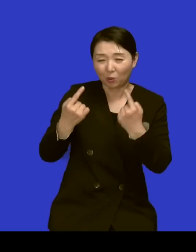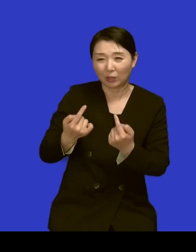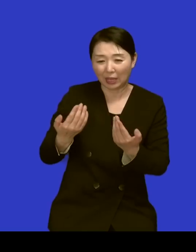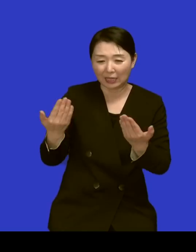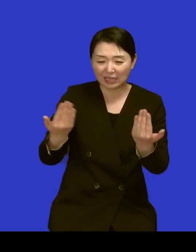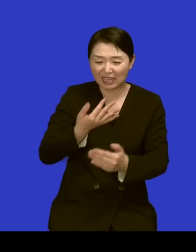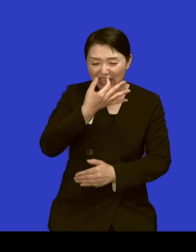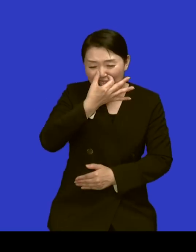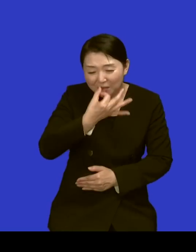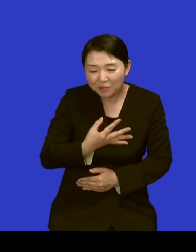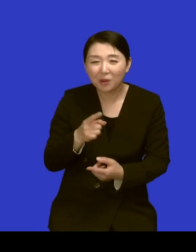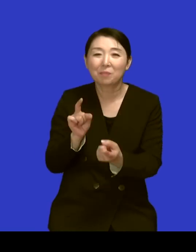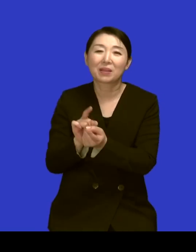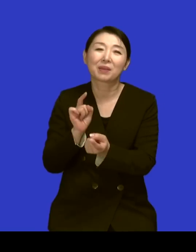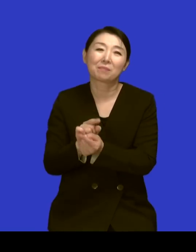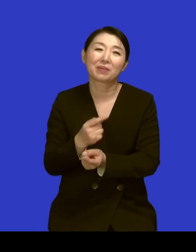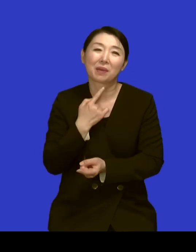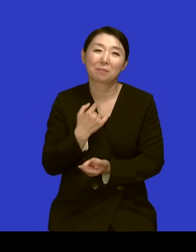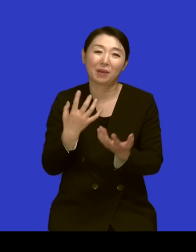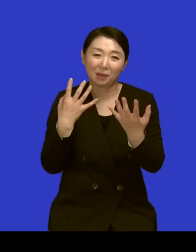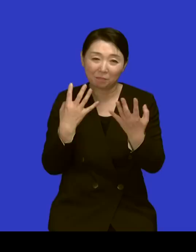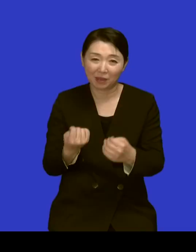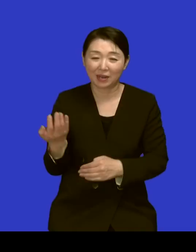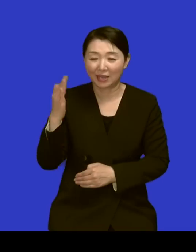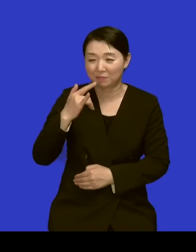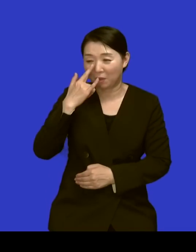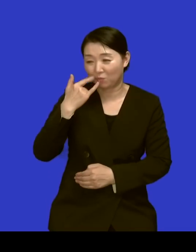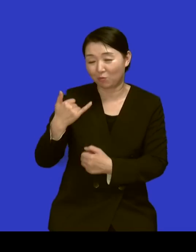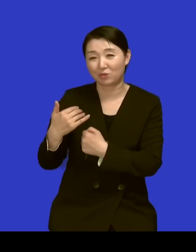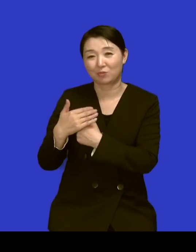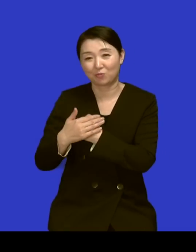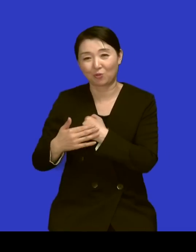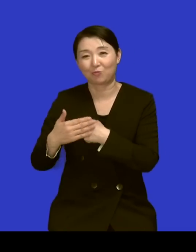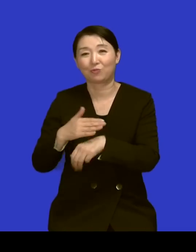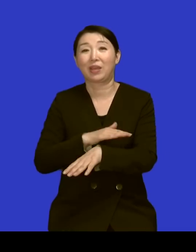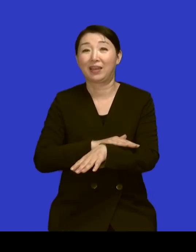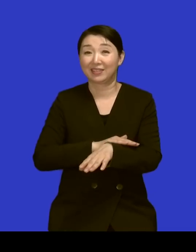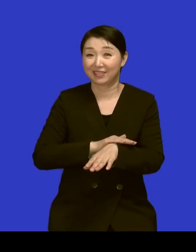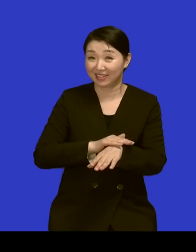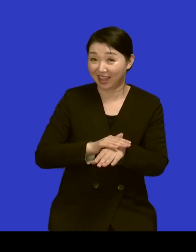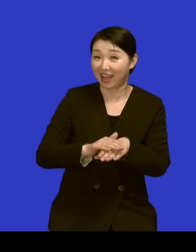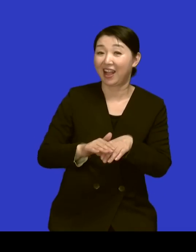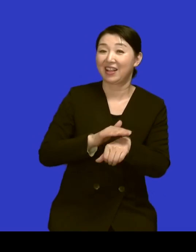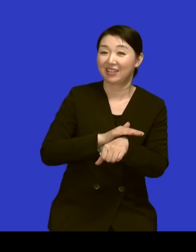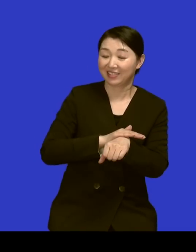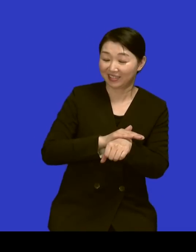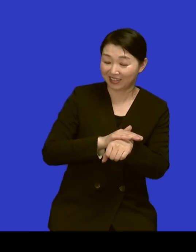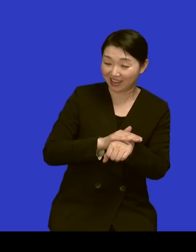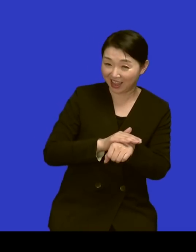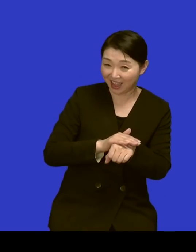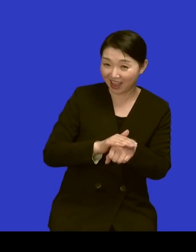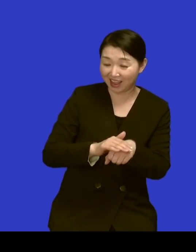근데 정말 부모님 덕분에 네 네 네 다 잘 이렇게 성격이 좀 대책 없이